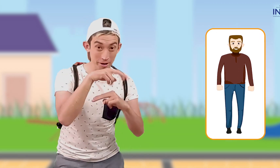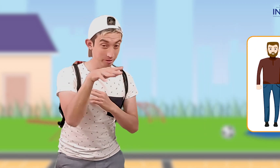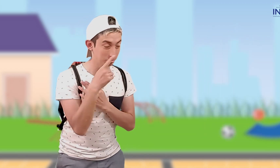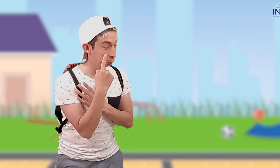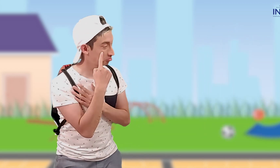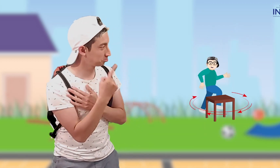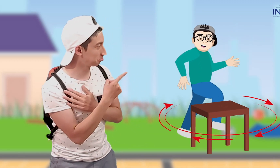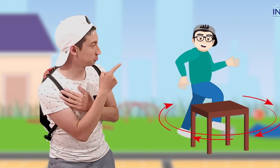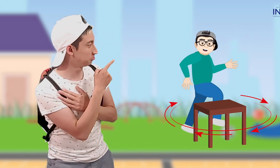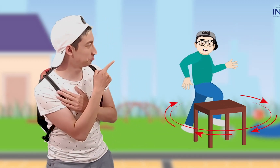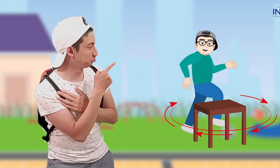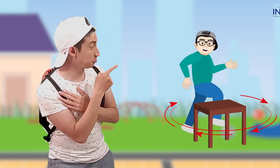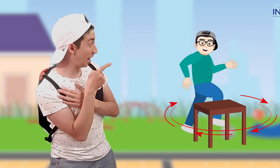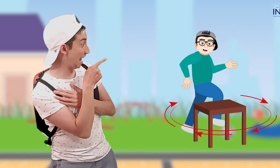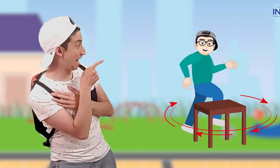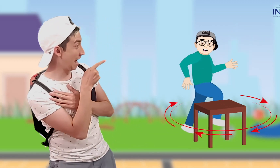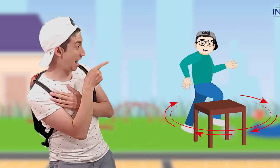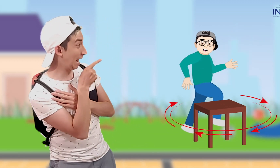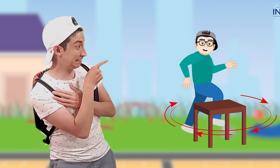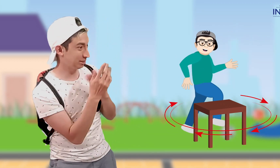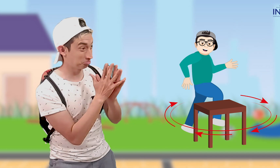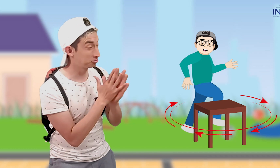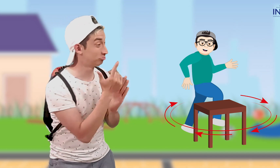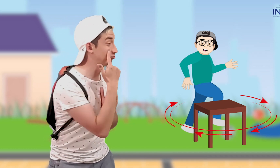Miren, así. Los veo.